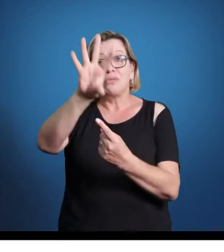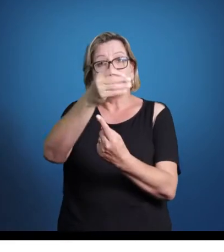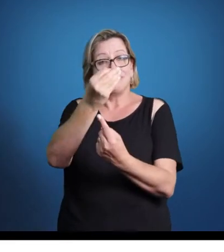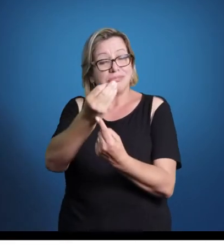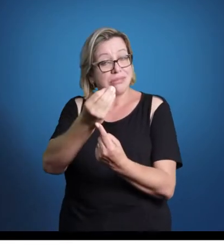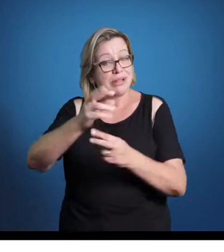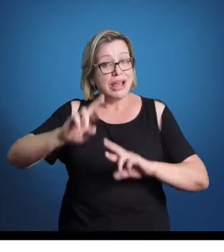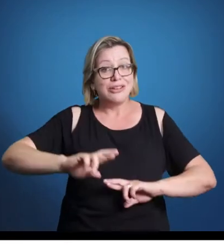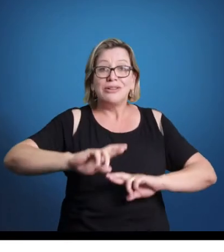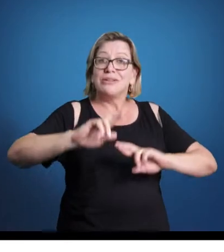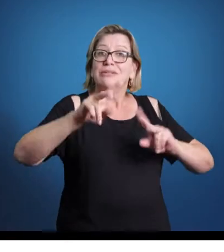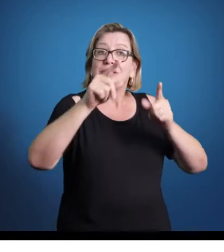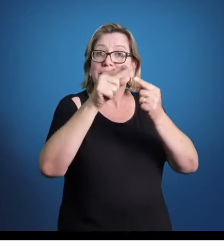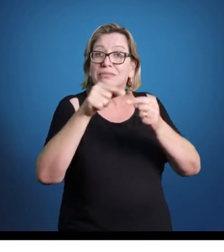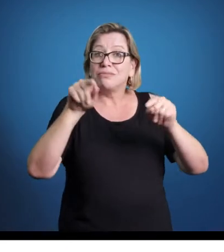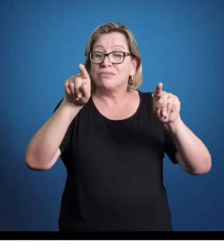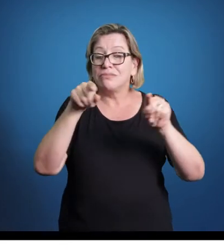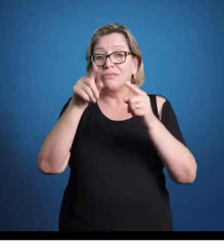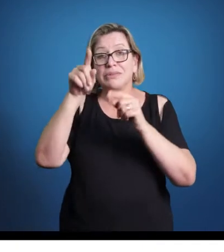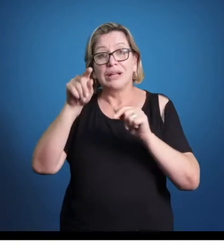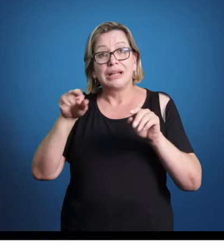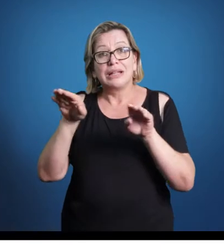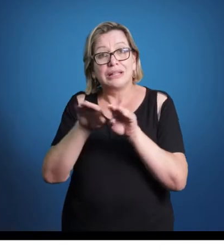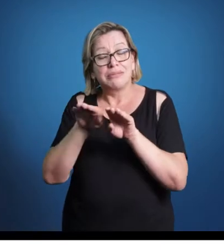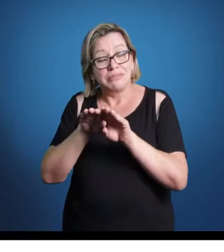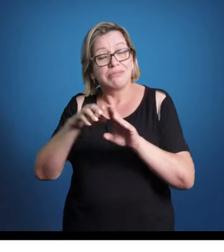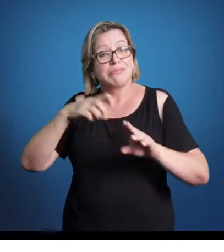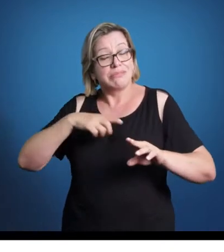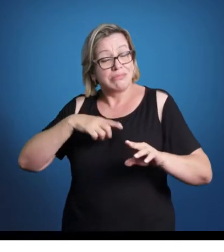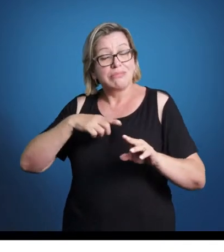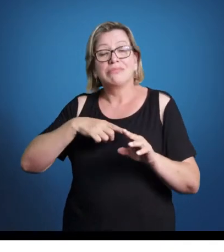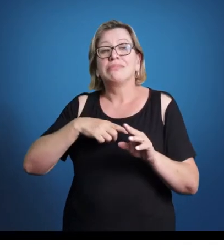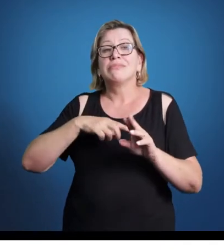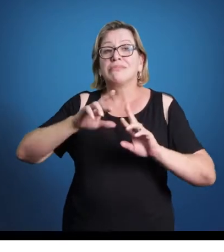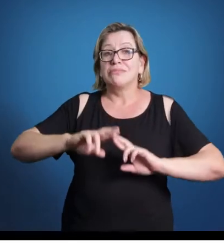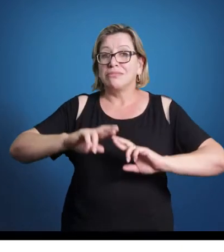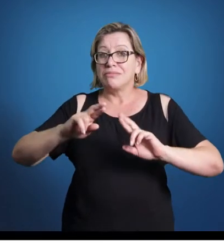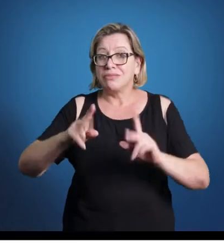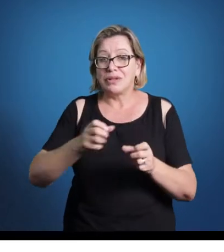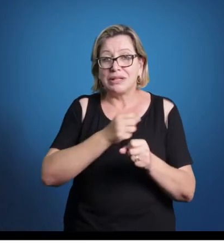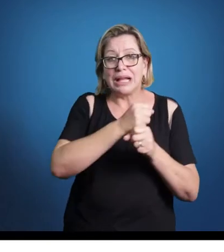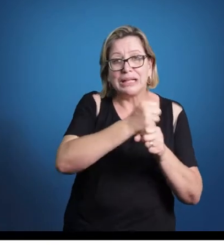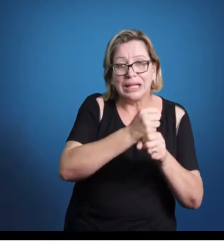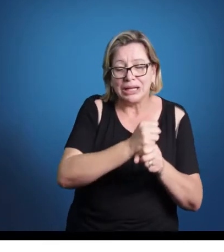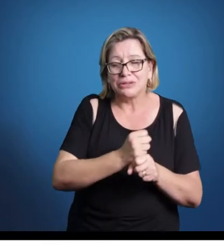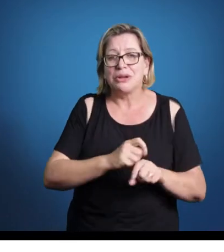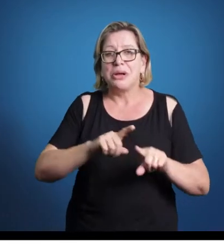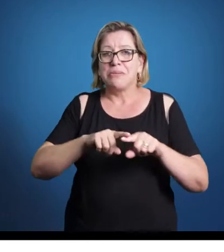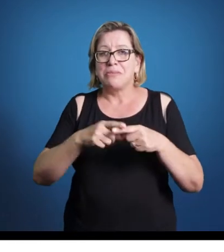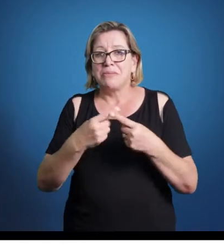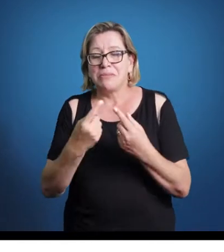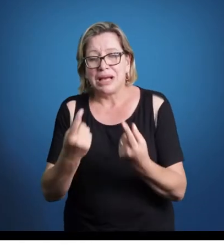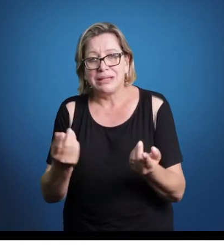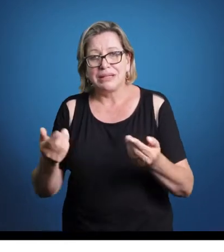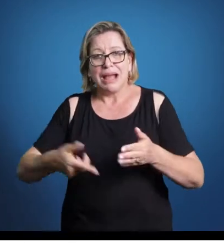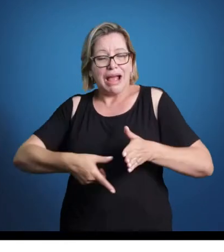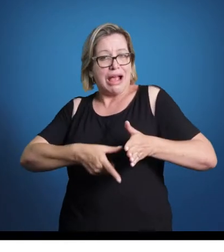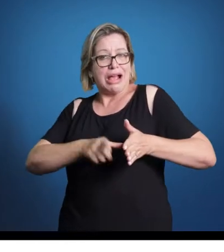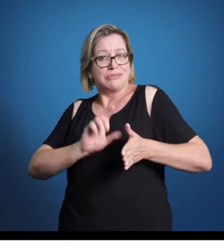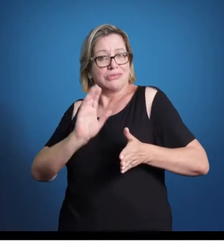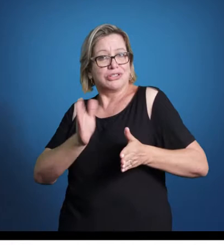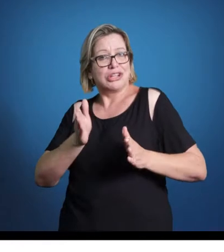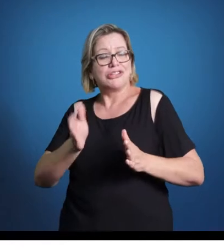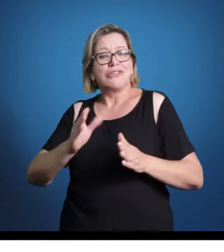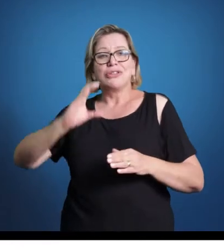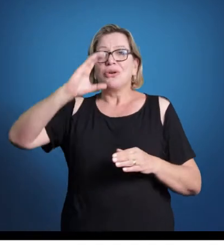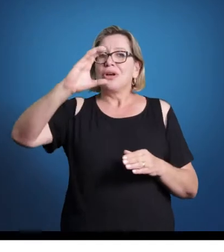na música e também até a diferença entre datas e tal. No caso do renascimento é até parecido, mas já falo isso agora de antemão que, por exemplo,